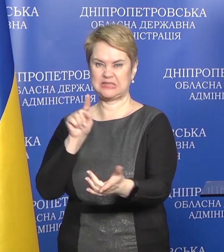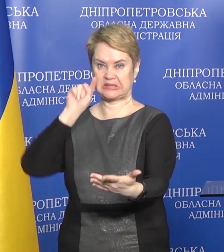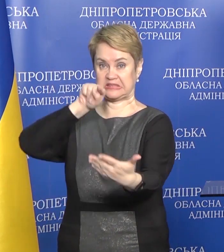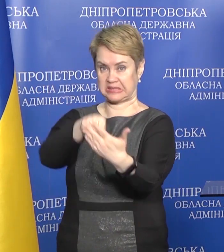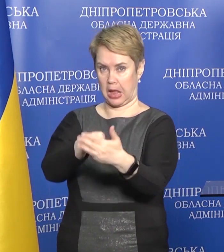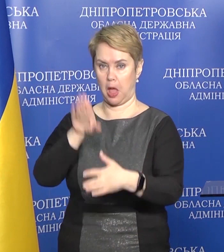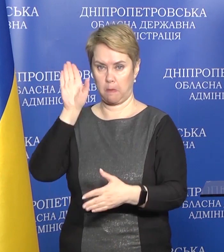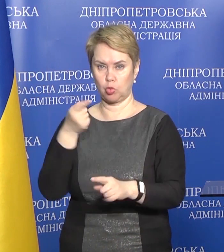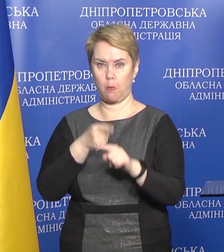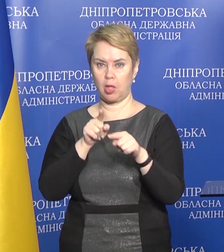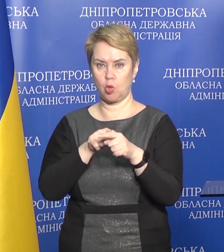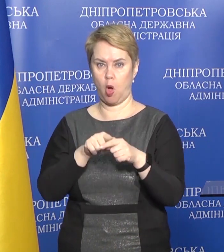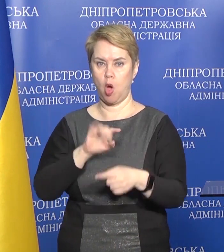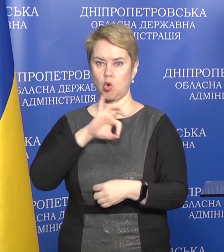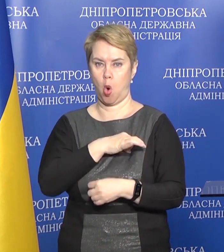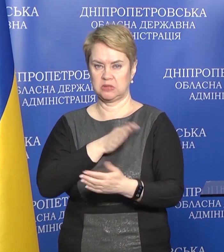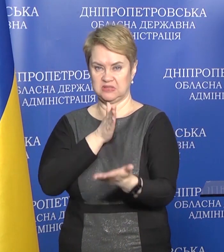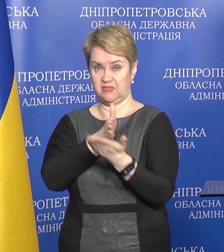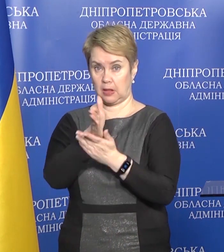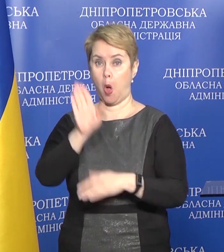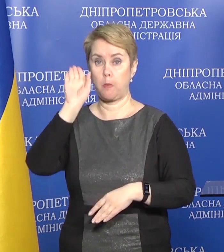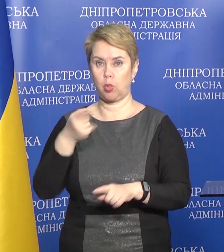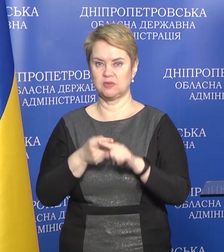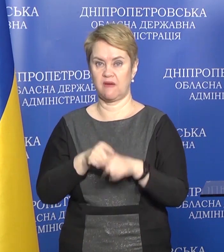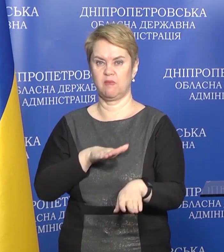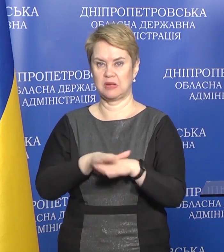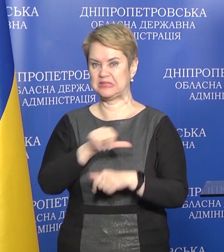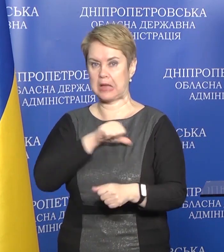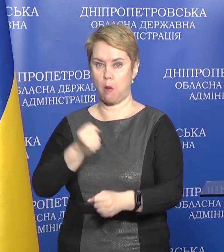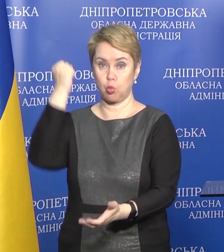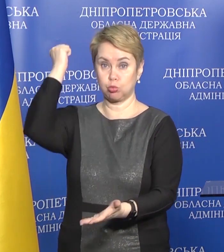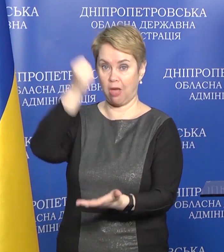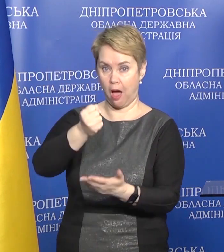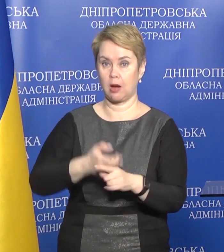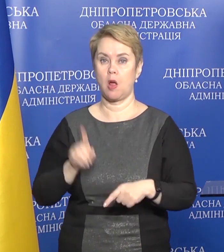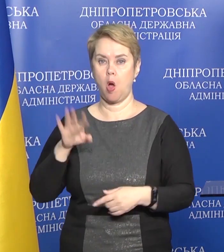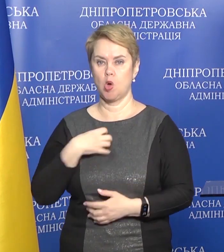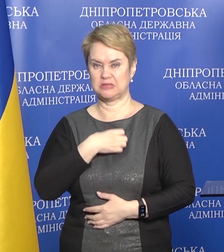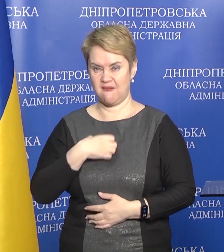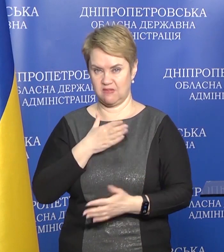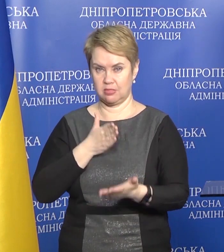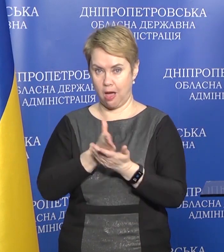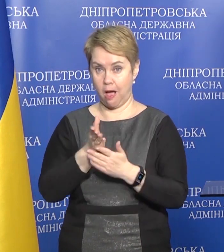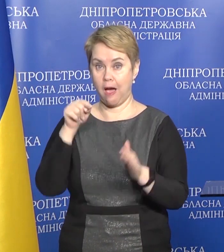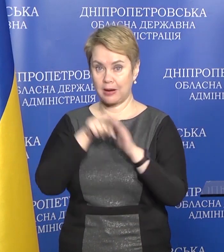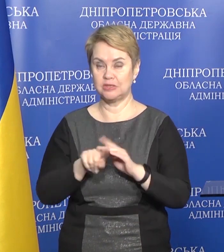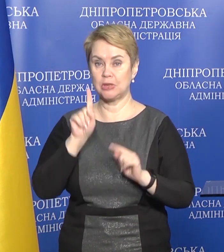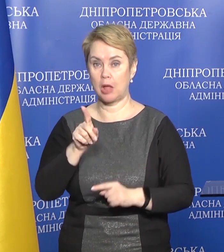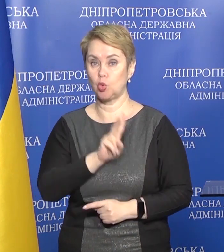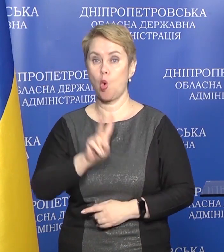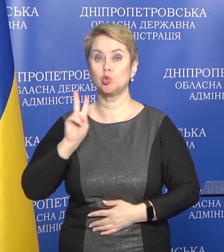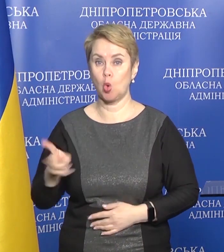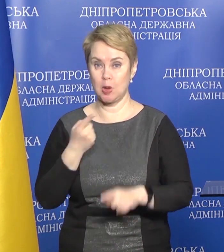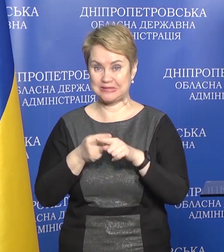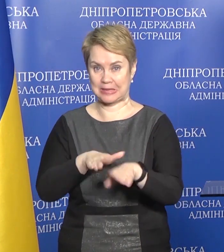потім відбувається її дорозвідка. Після цього відбувається сам удар і основна річ для того,